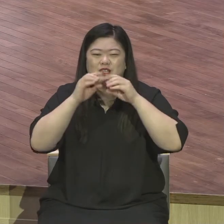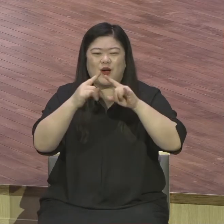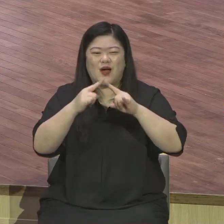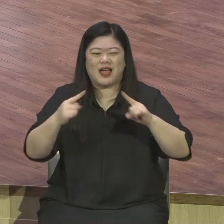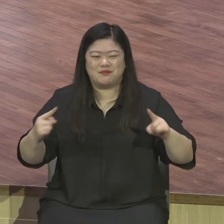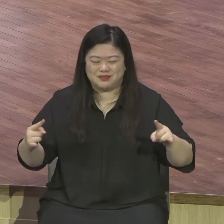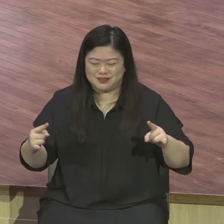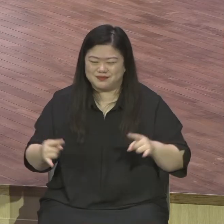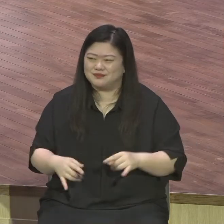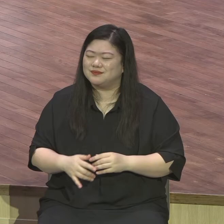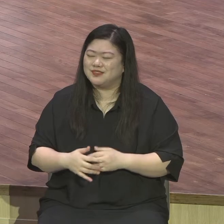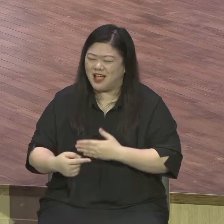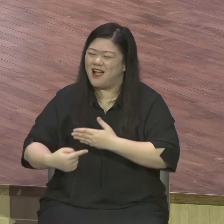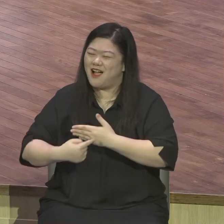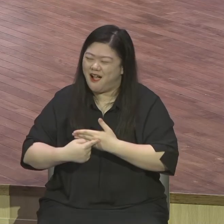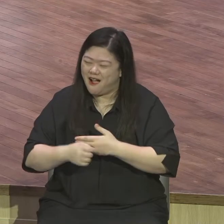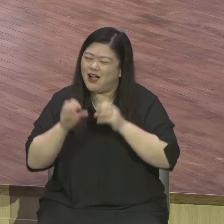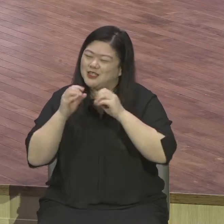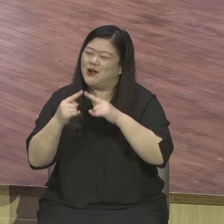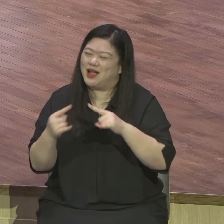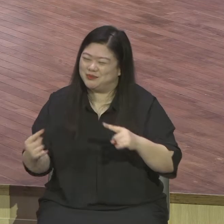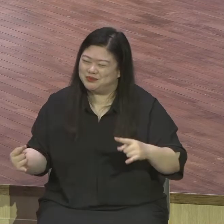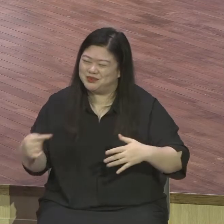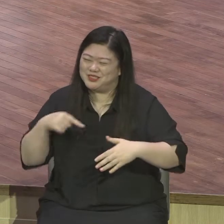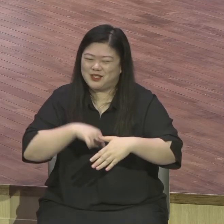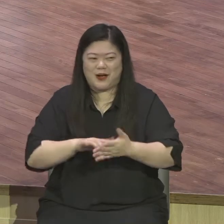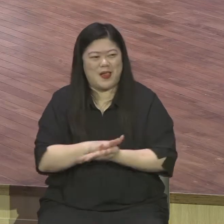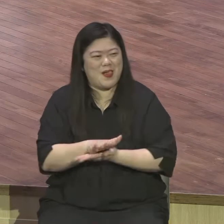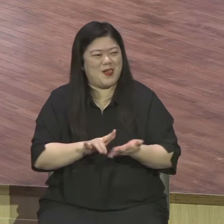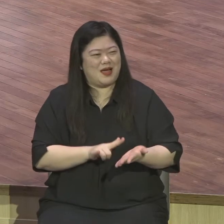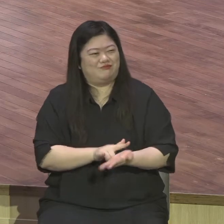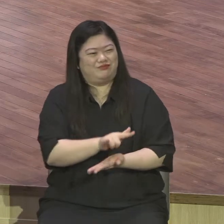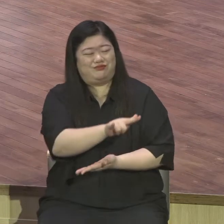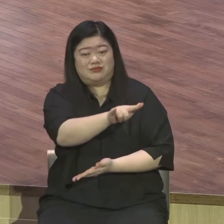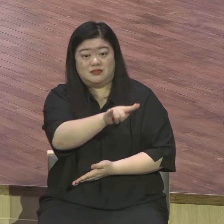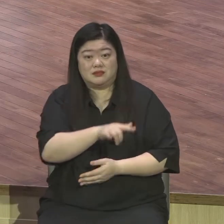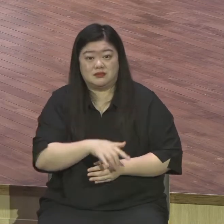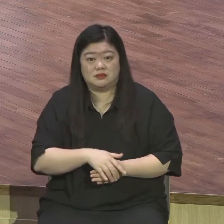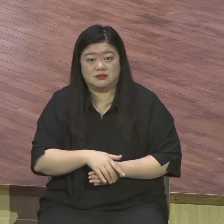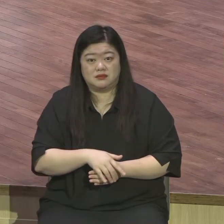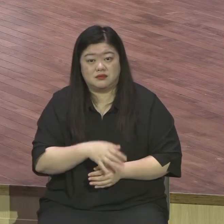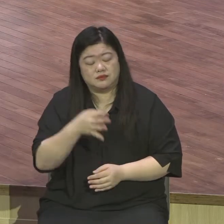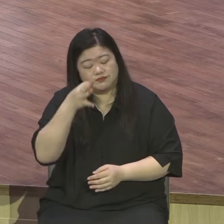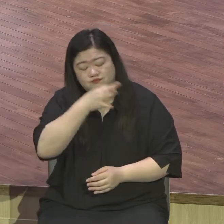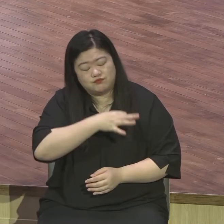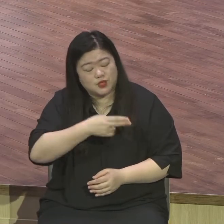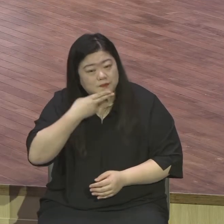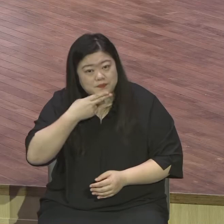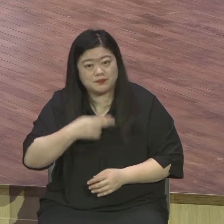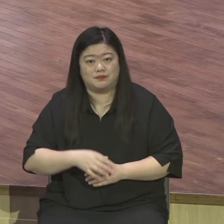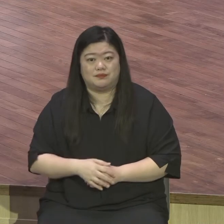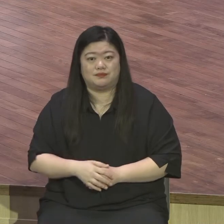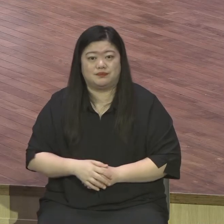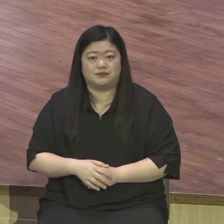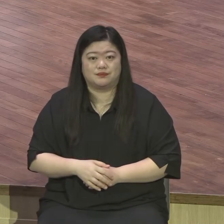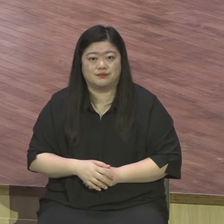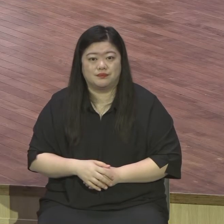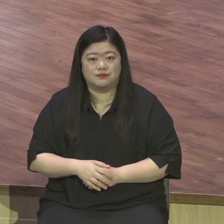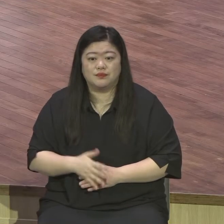하나님과 아무 관계없어요 아무 상관없는 것 이 성교의 가슴을 가지고 내가 구원 받으라고도 감사한데